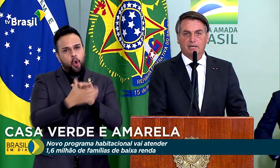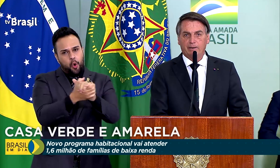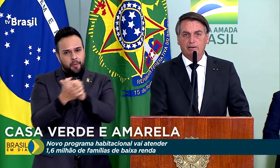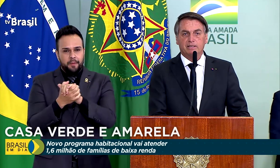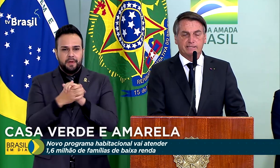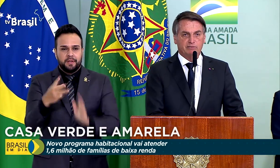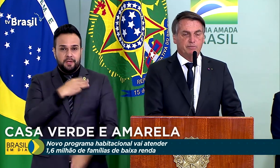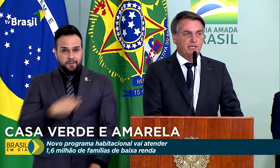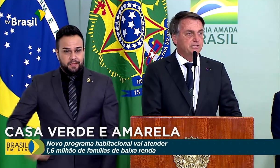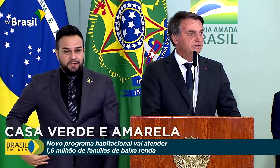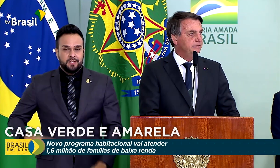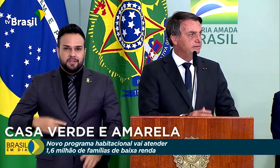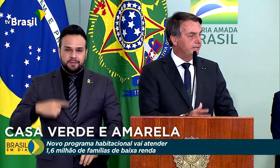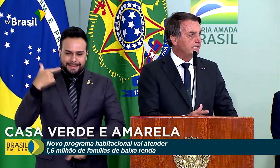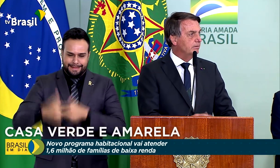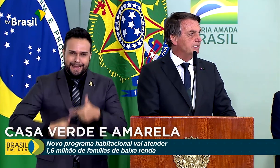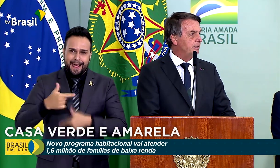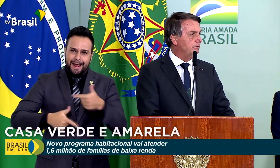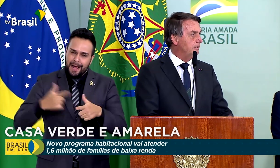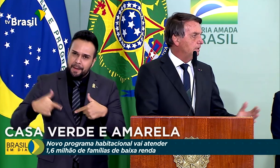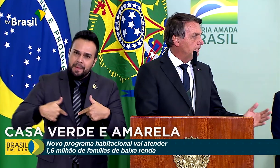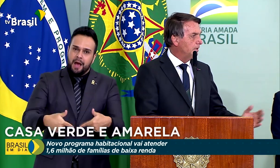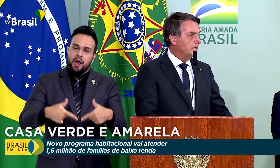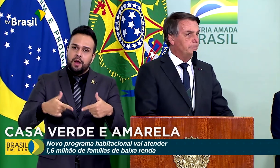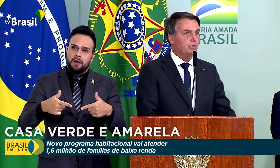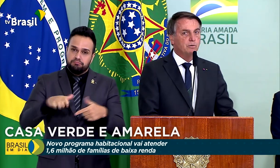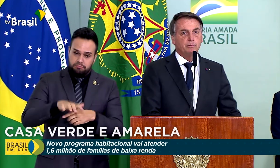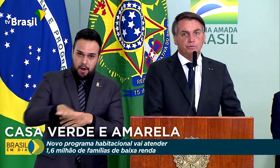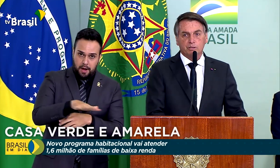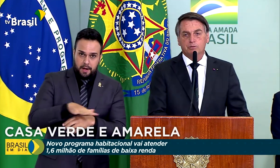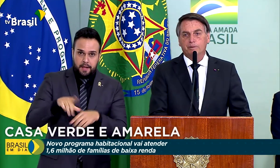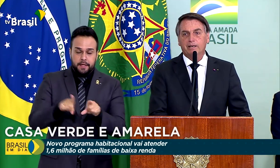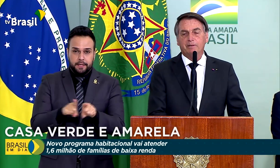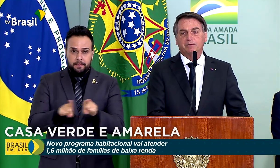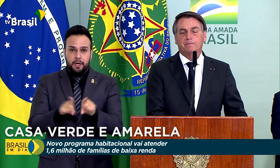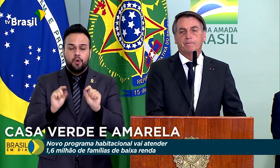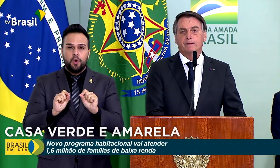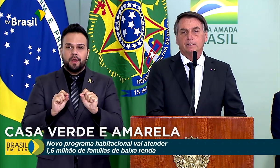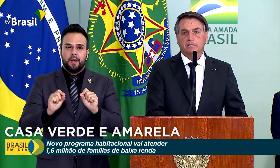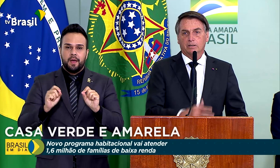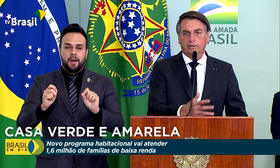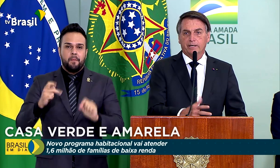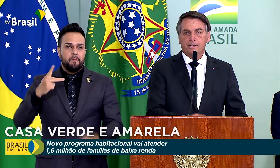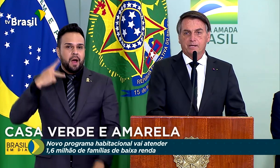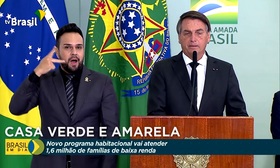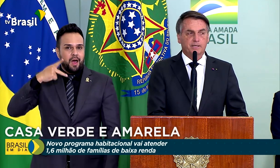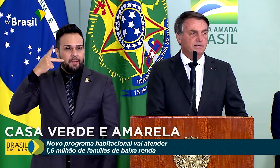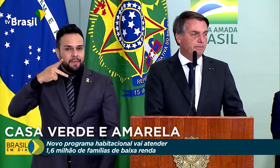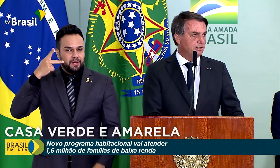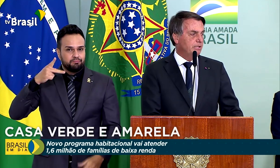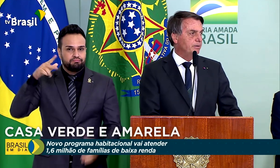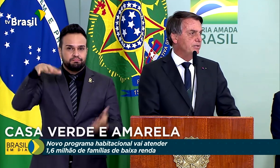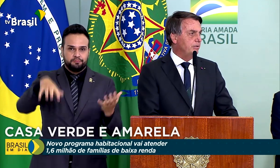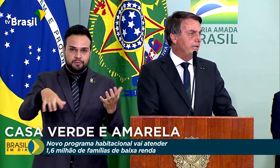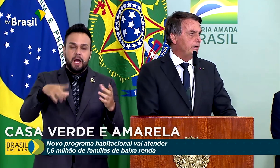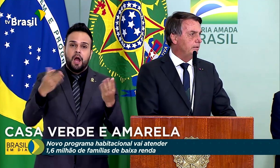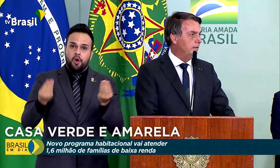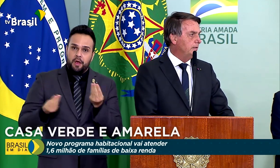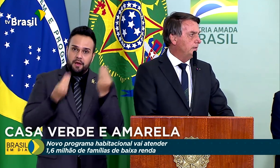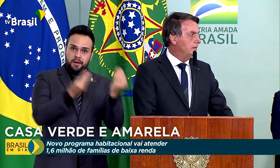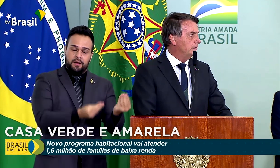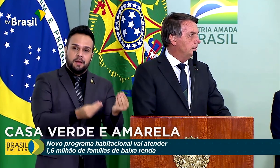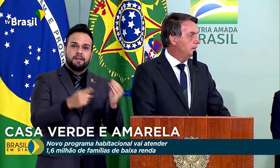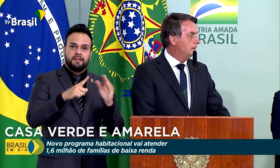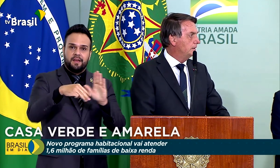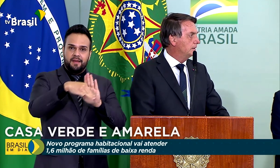ministros que trabalham encassadamente nessa questão, bem como o nosso parlamento, que agora recebe essa medida provisória